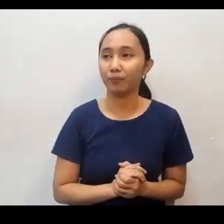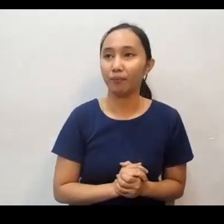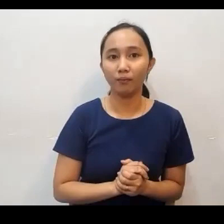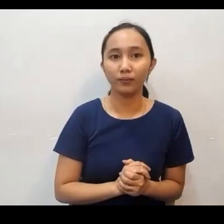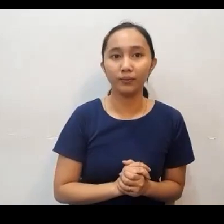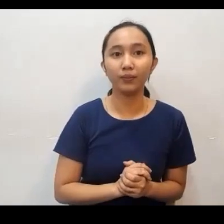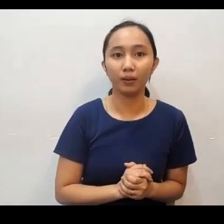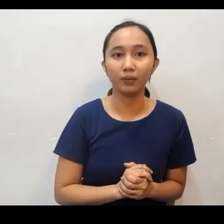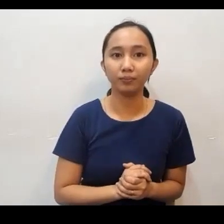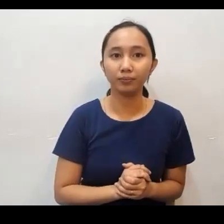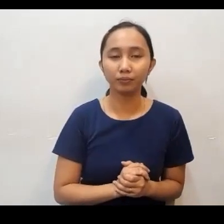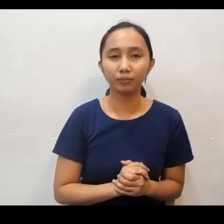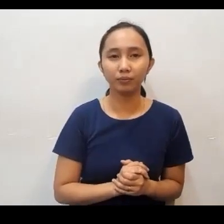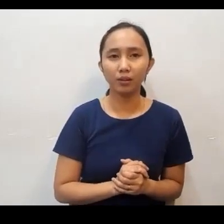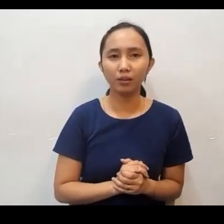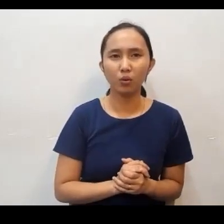ikaluluwalhati ng Diyos